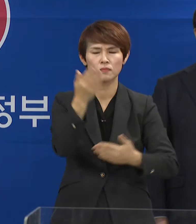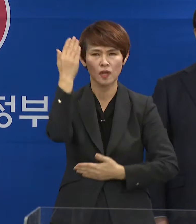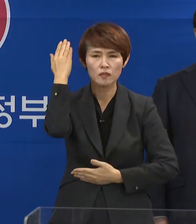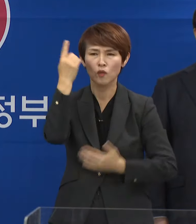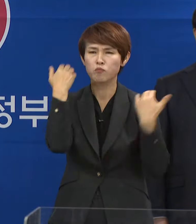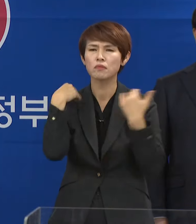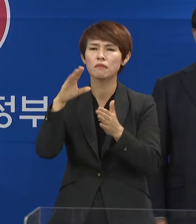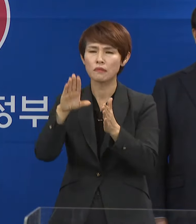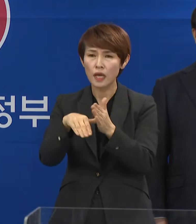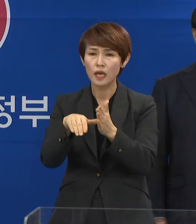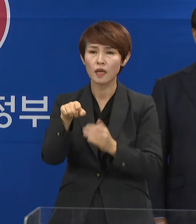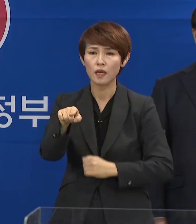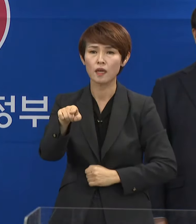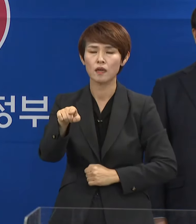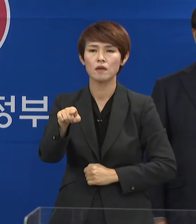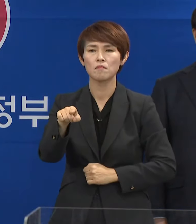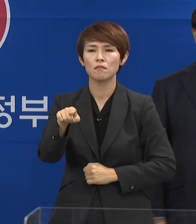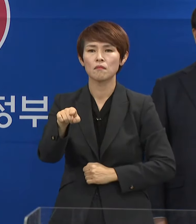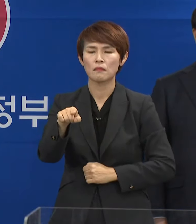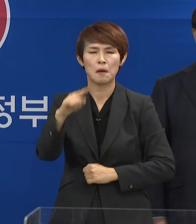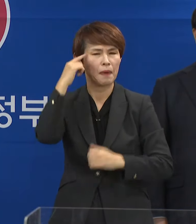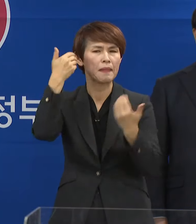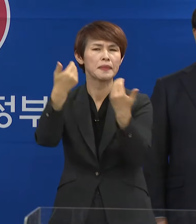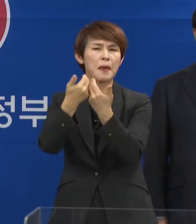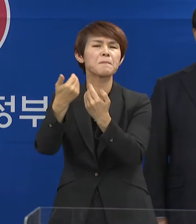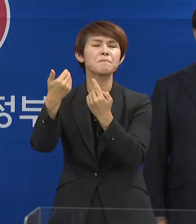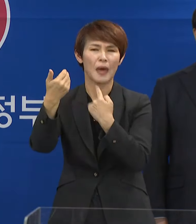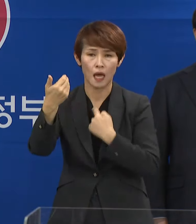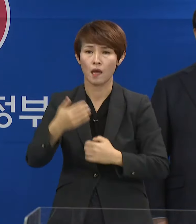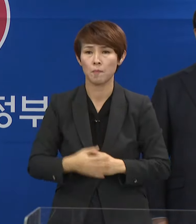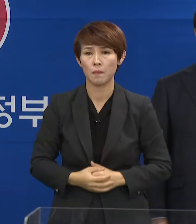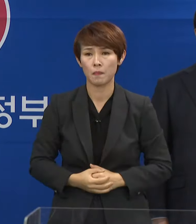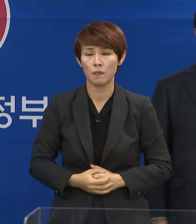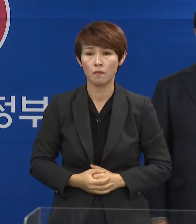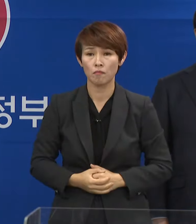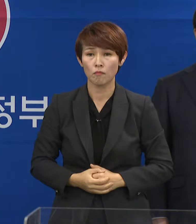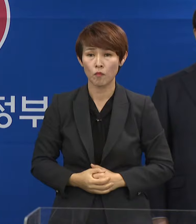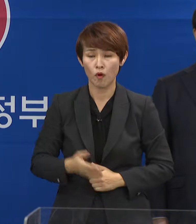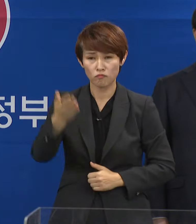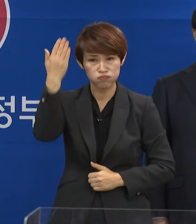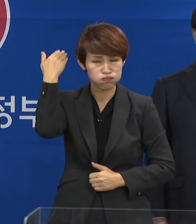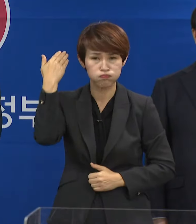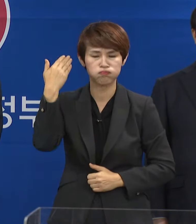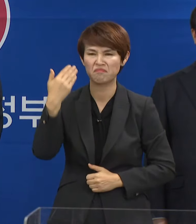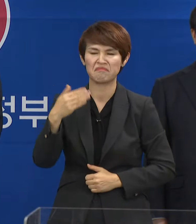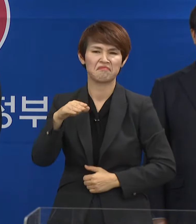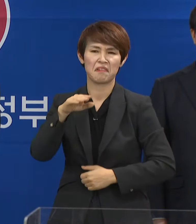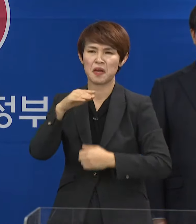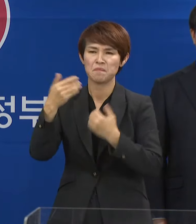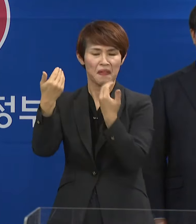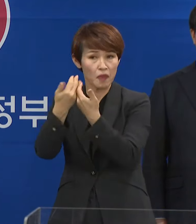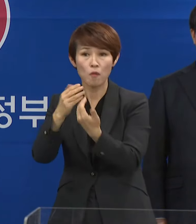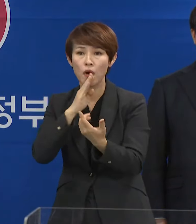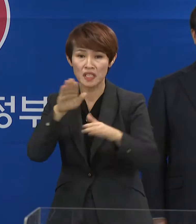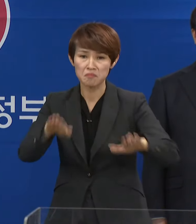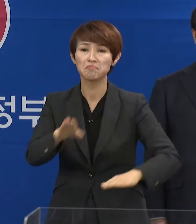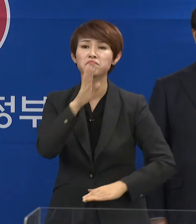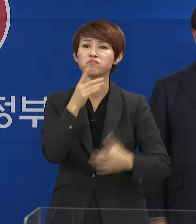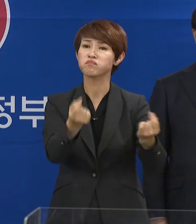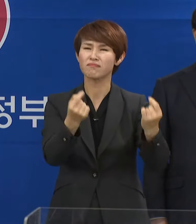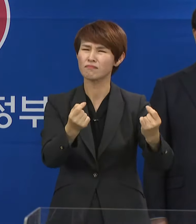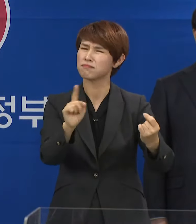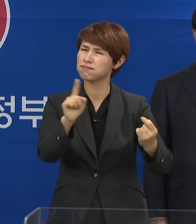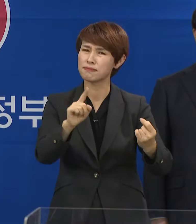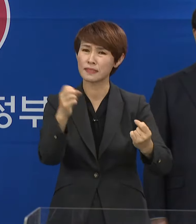정부에서도 그런 이유로 이미 반대하였던 법안입니다. 그때는 틀리고 지금은 맞다는